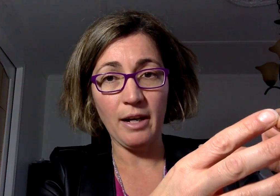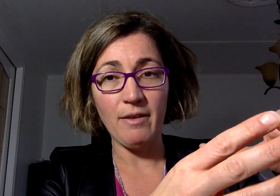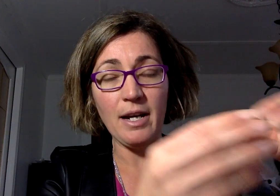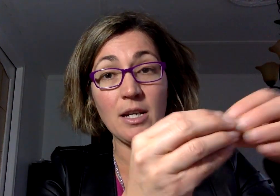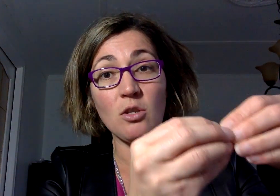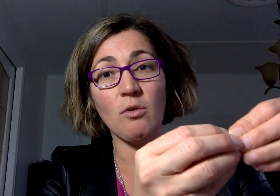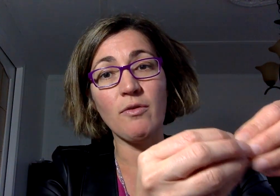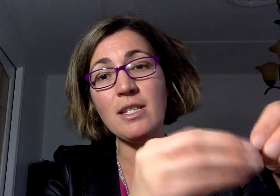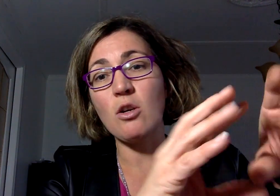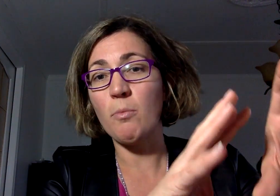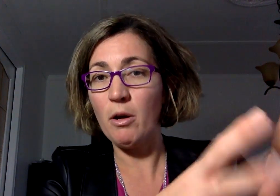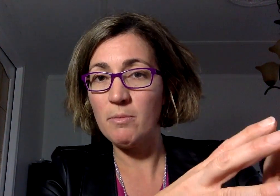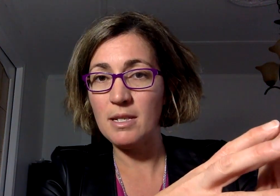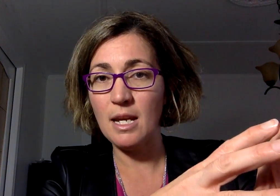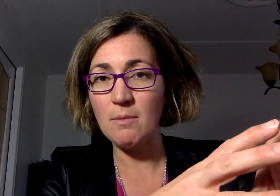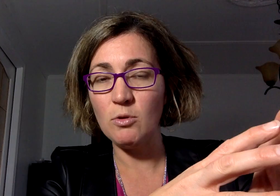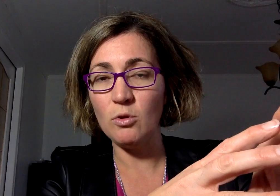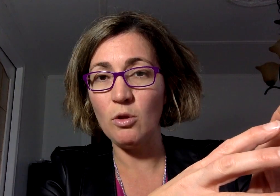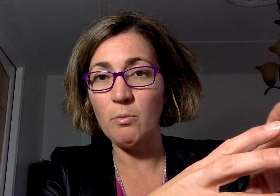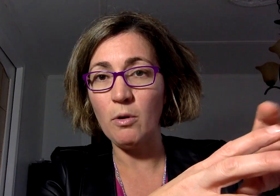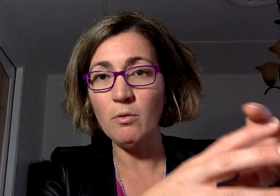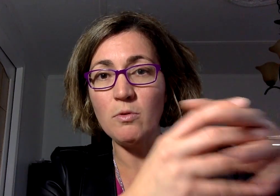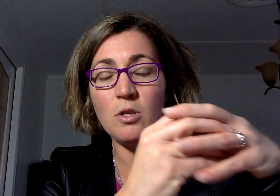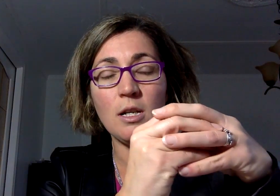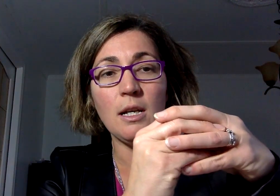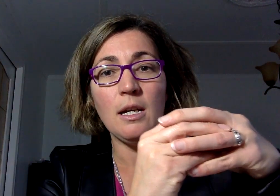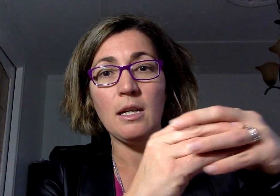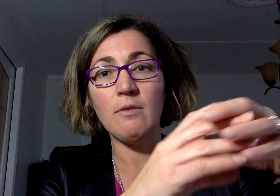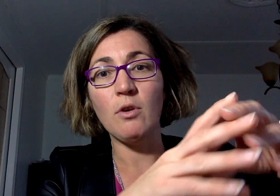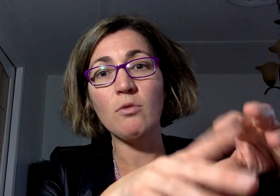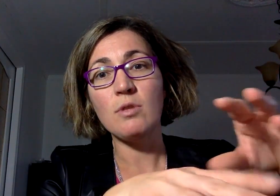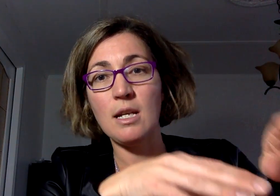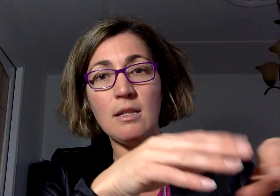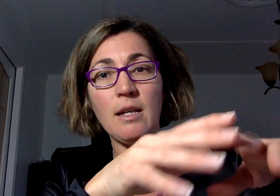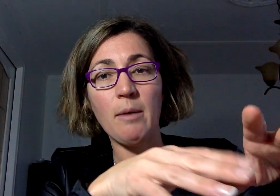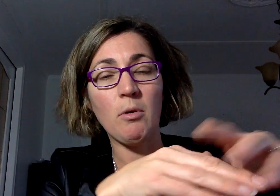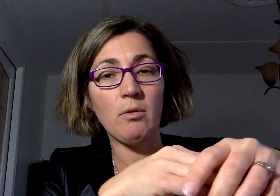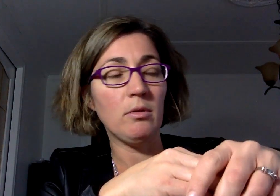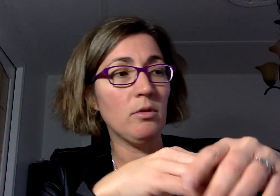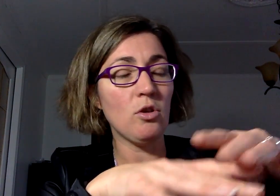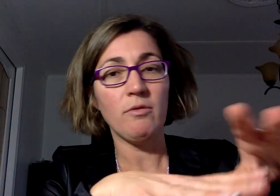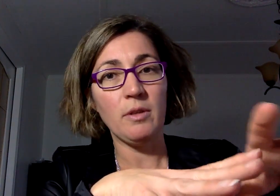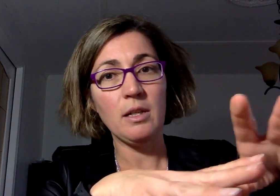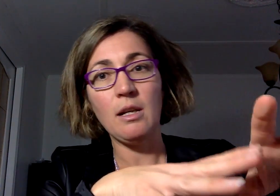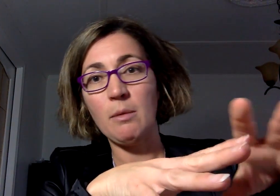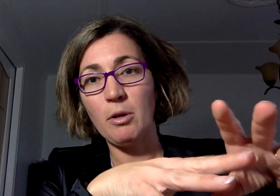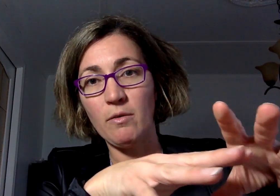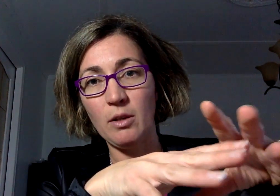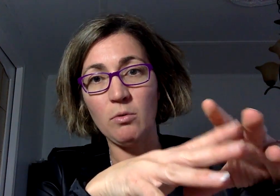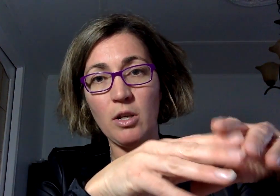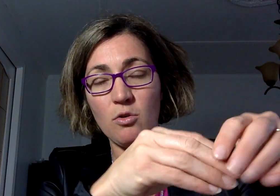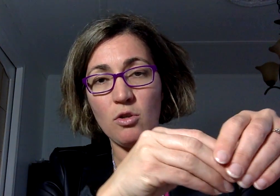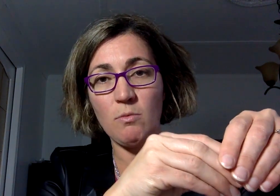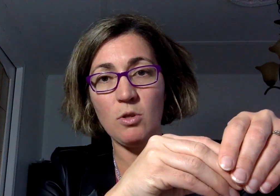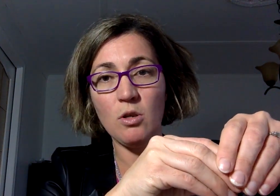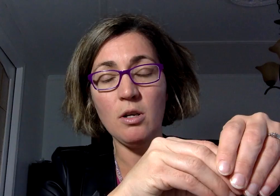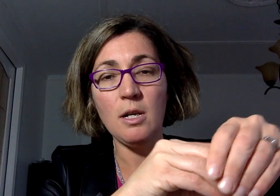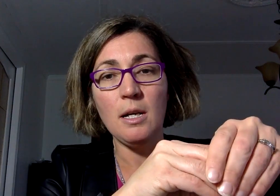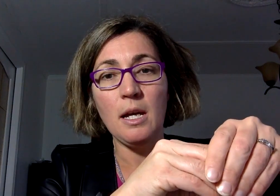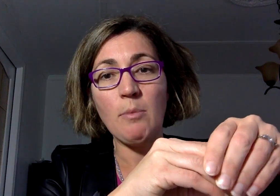travail, ce qu'on fait, c'est qu prend un petit 5 minutes de pause qui va nous aider à, bon, se lever, aller prendre un verre d'eau, quelque chose comme ça. Et